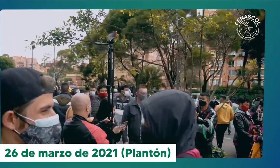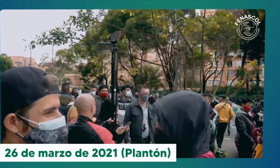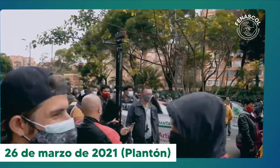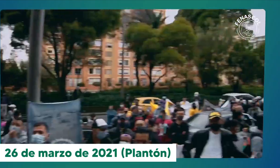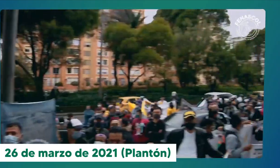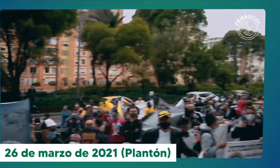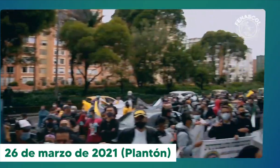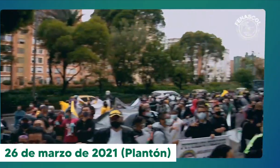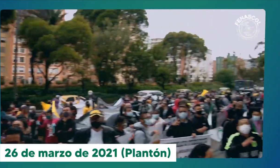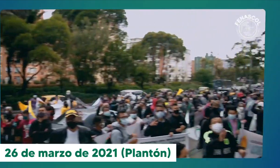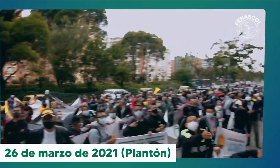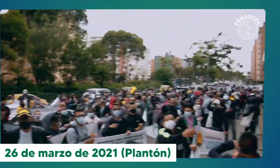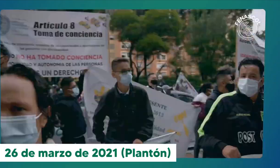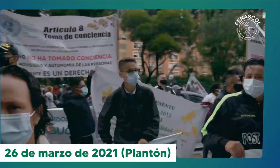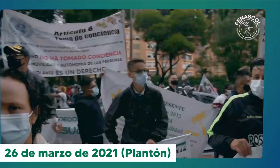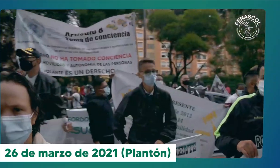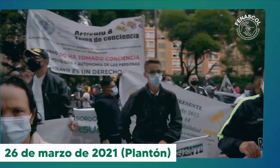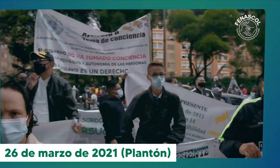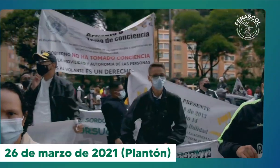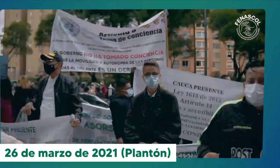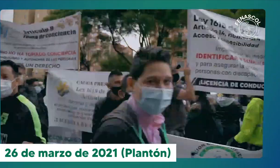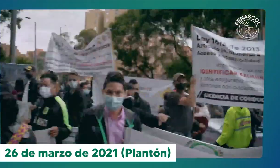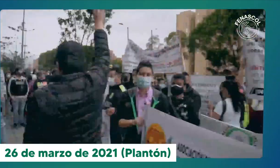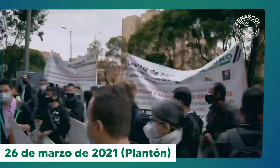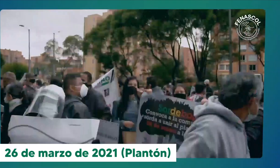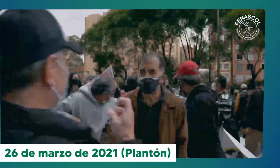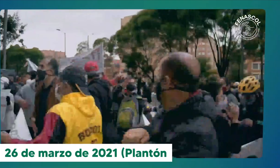otorgar licencias de conducción para transporte privado a las personas sordas.